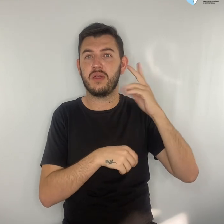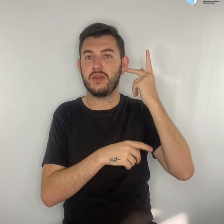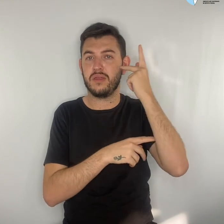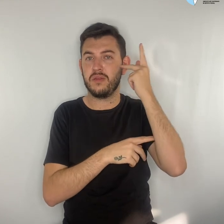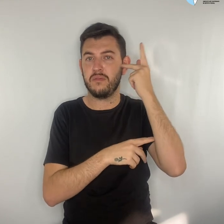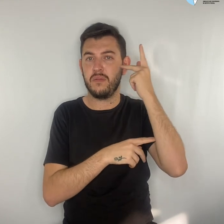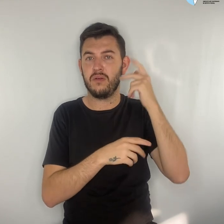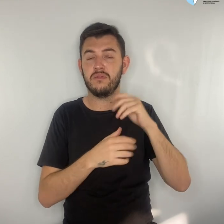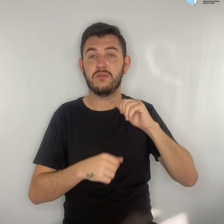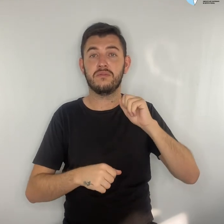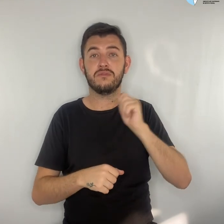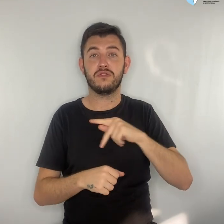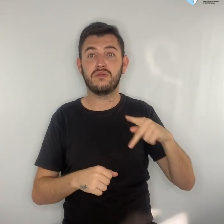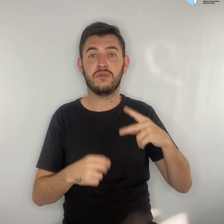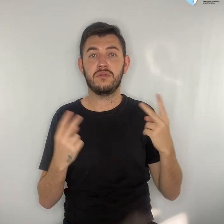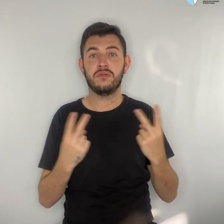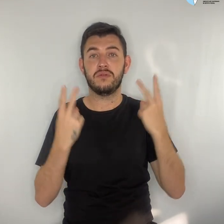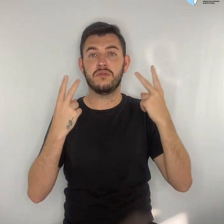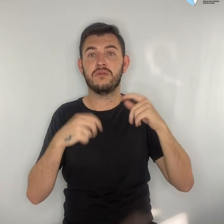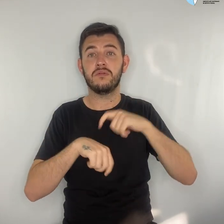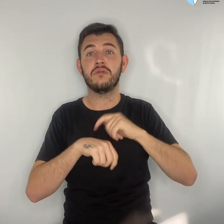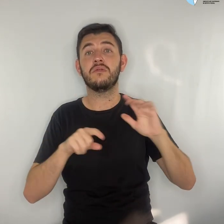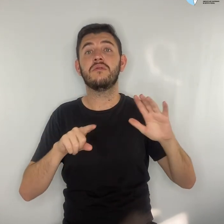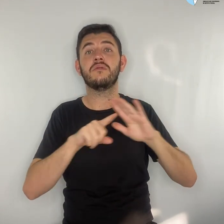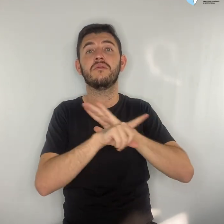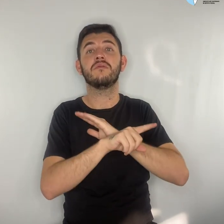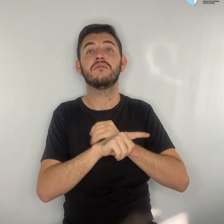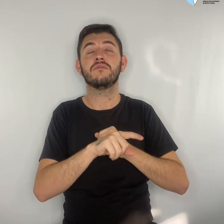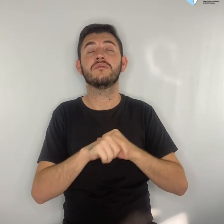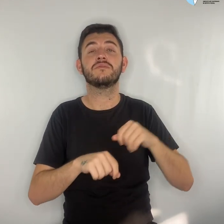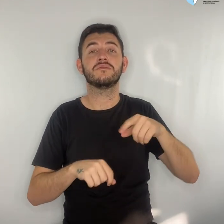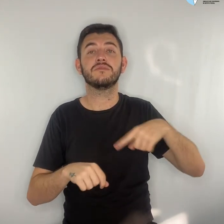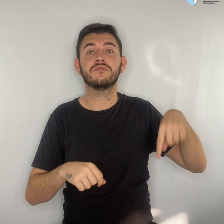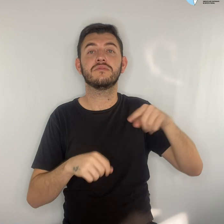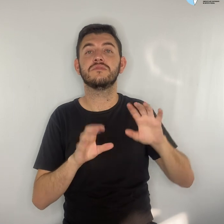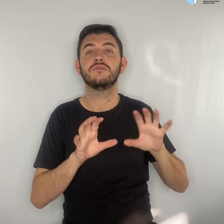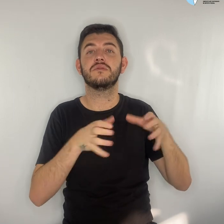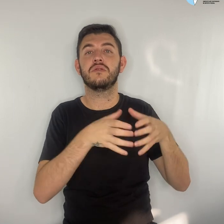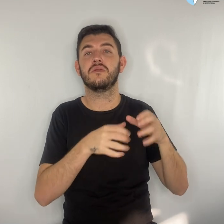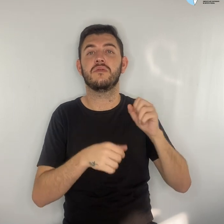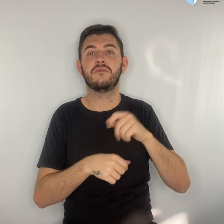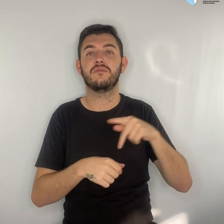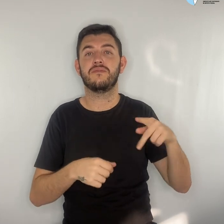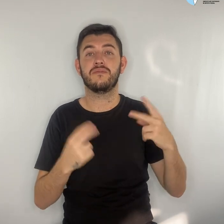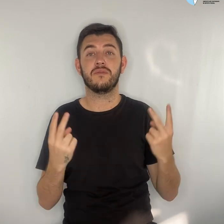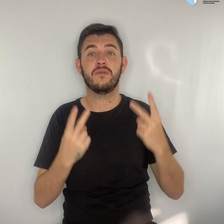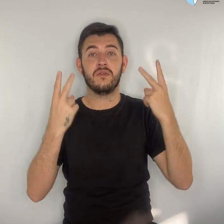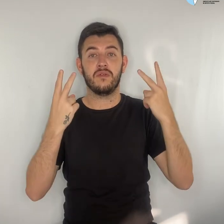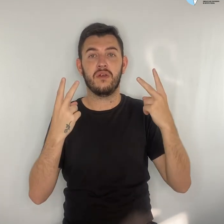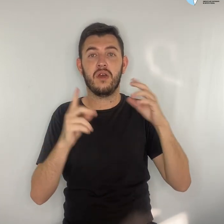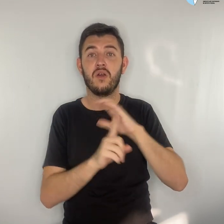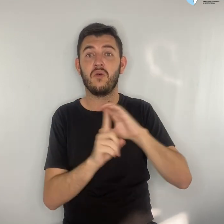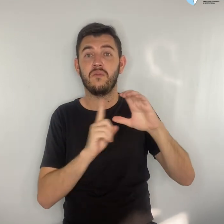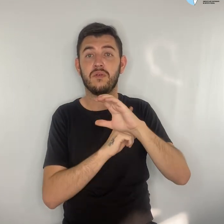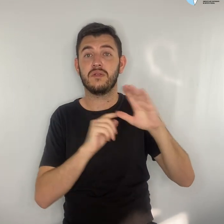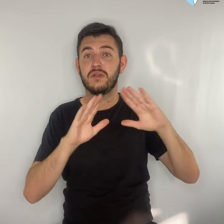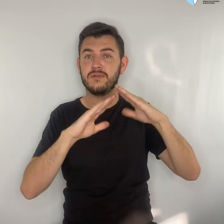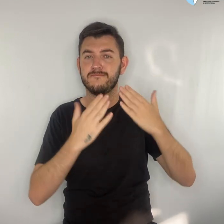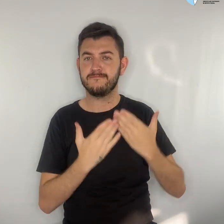questionados sobre a valorização dos professores, a comunidade escolar também reconhece a falta de